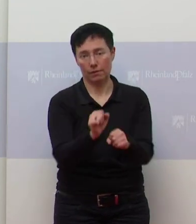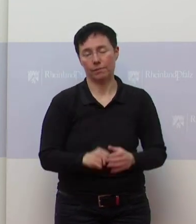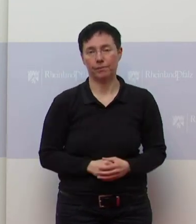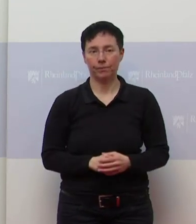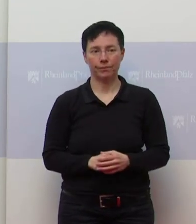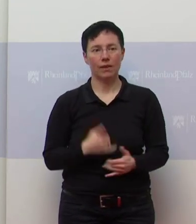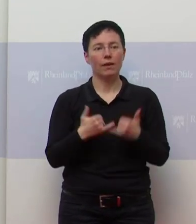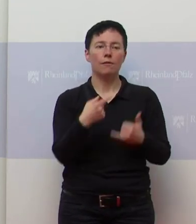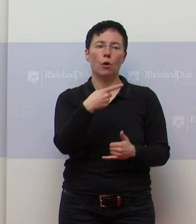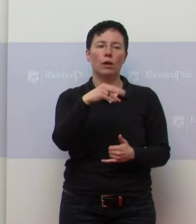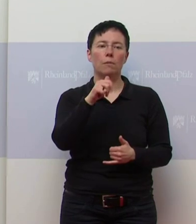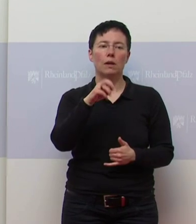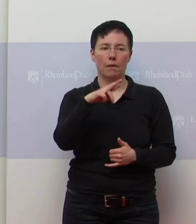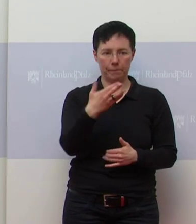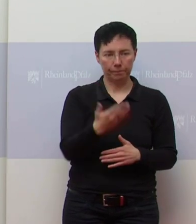Dagmar Grimminger.